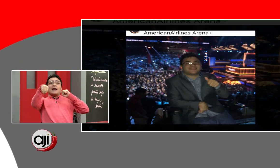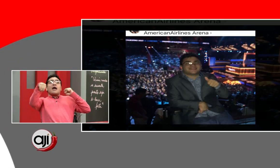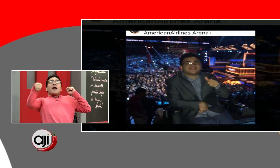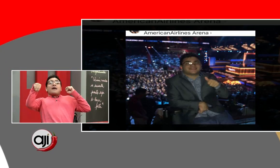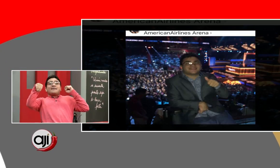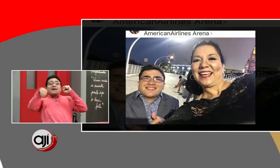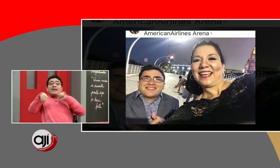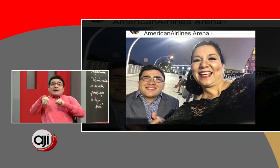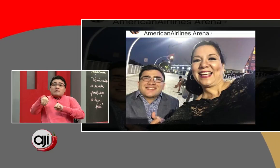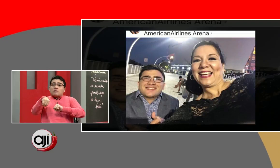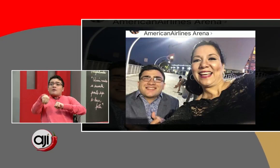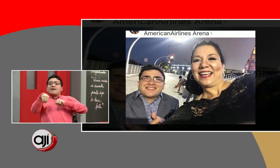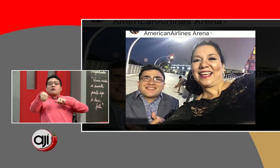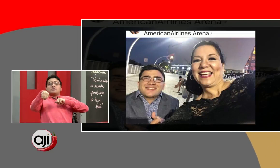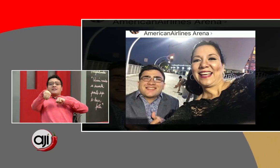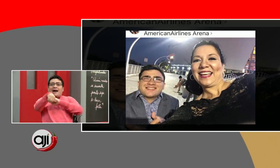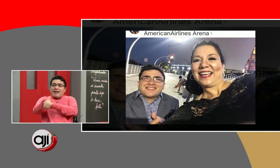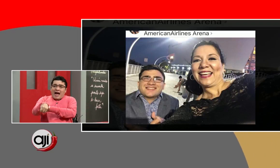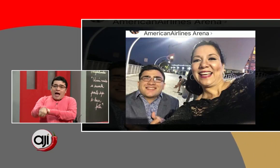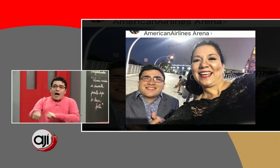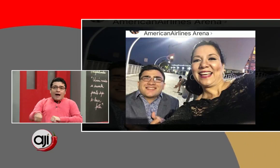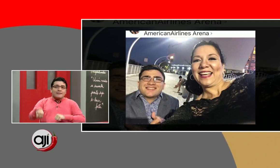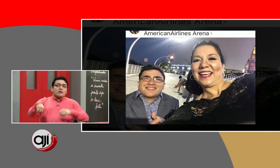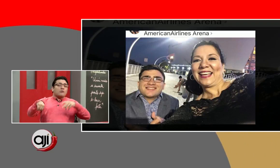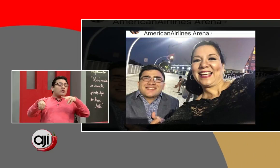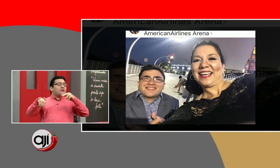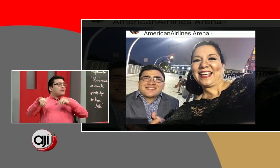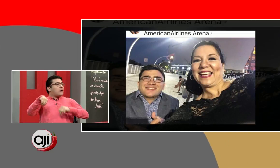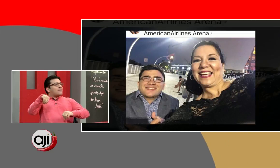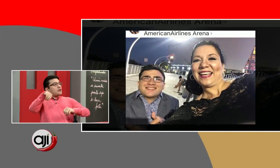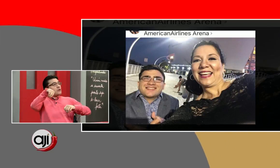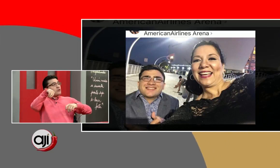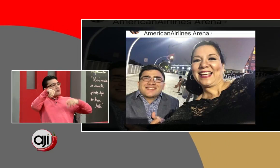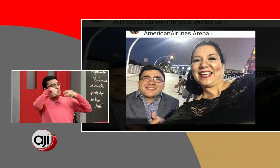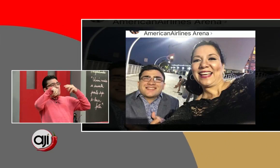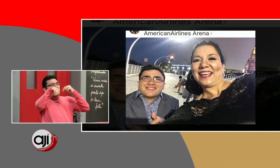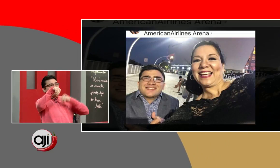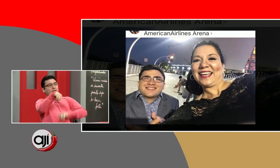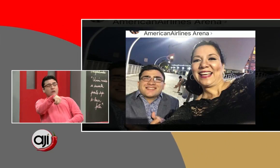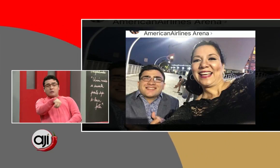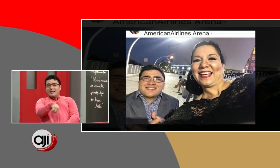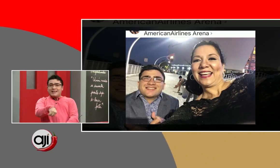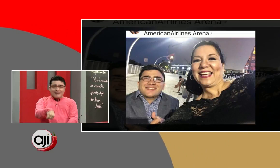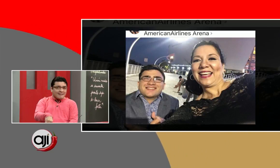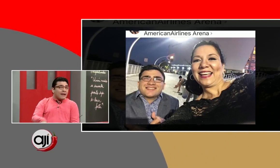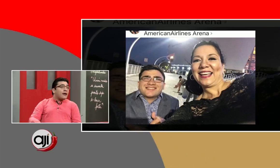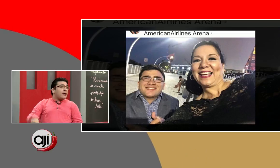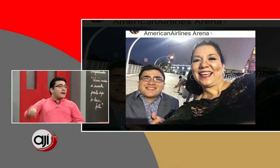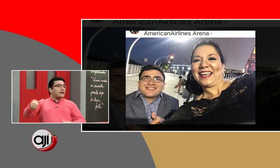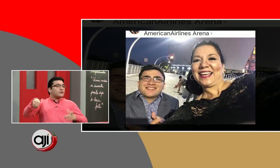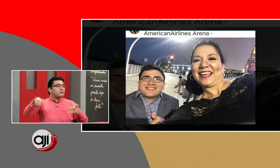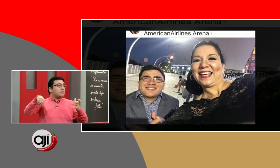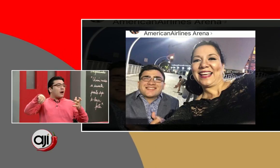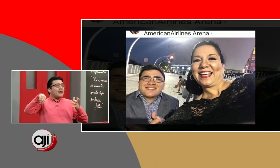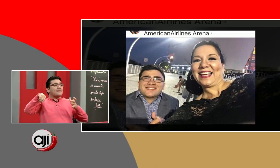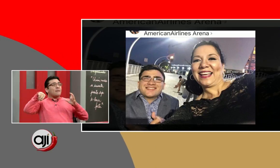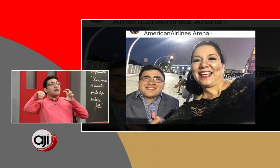quieren que su voz sea escuchada. Así como lo hicimos hace algunos años en Naciones Unidas, que estuvimos ahí también.